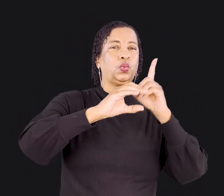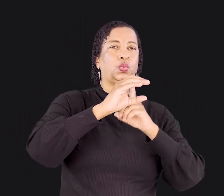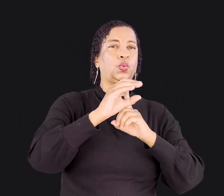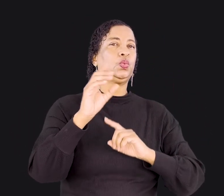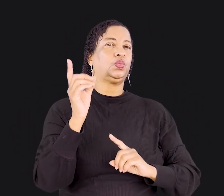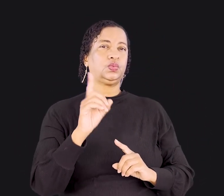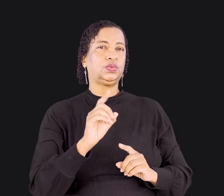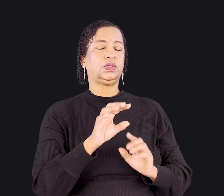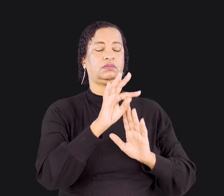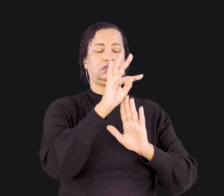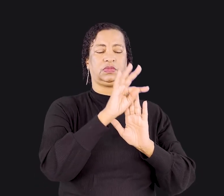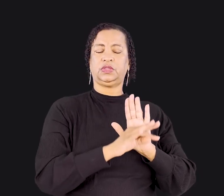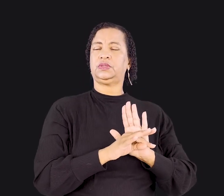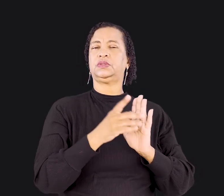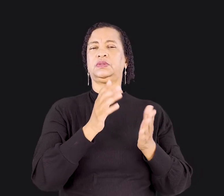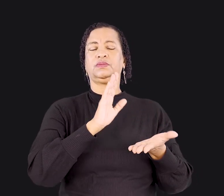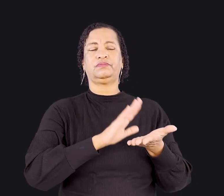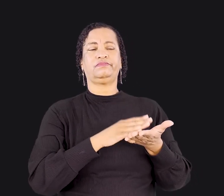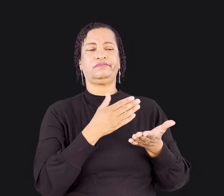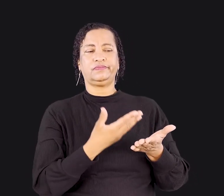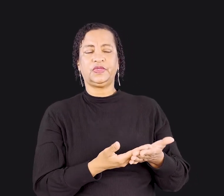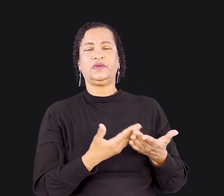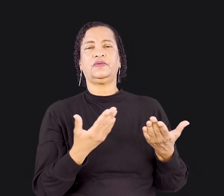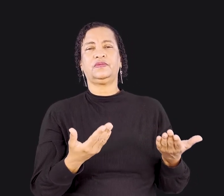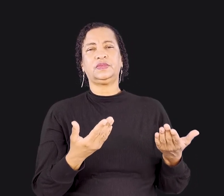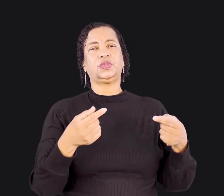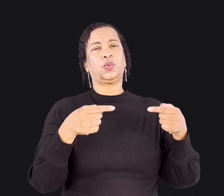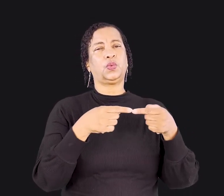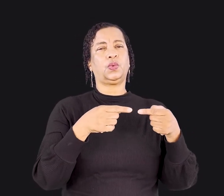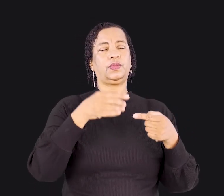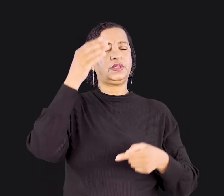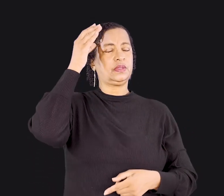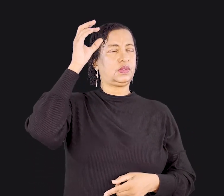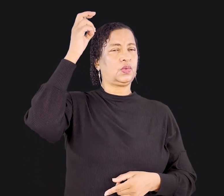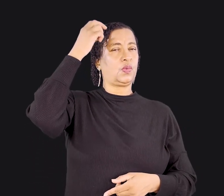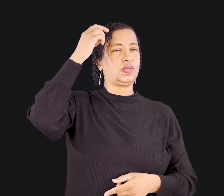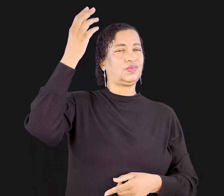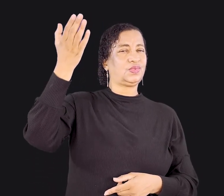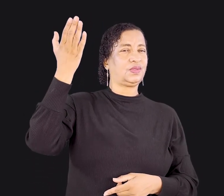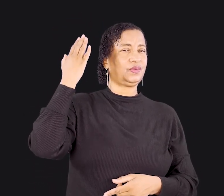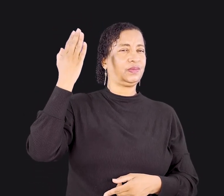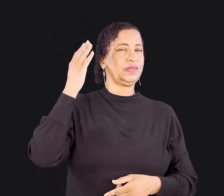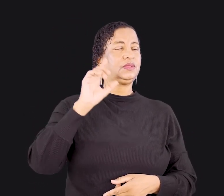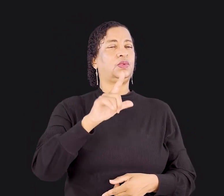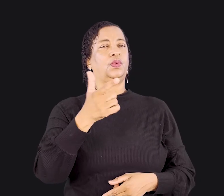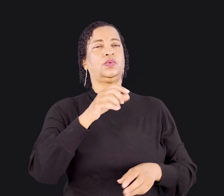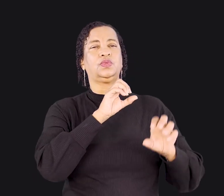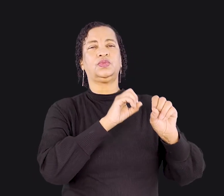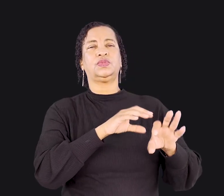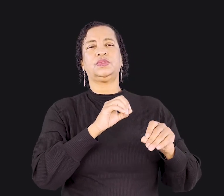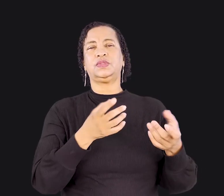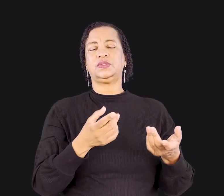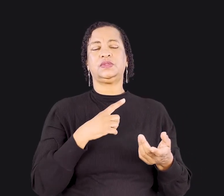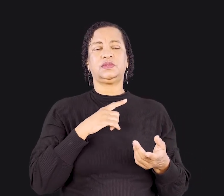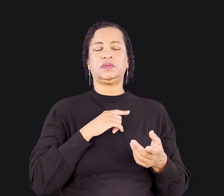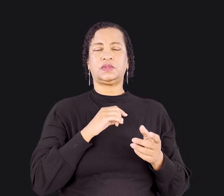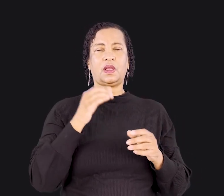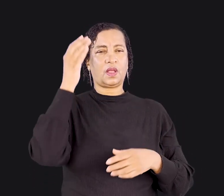Esse tipo de texto deve ser interpretado conforme a cultura daquela época. Outros ensinos estão além das diferenças culturais.